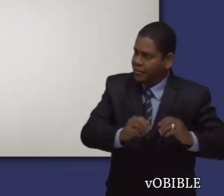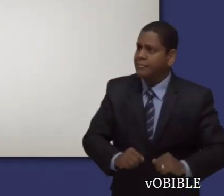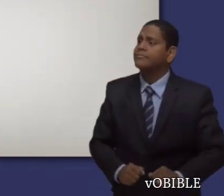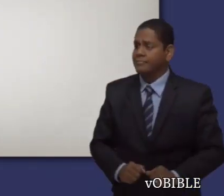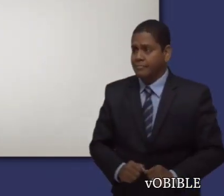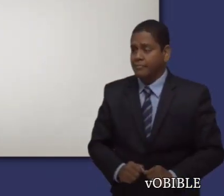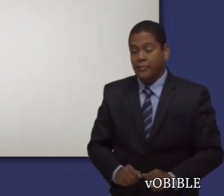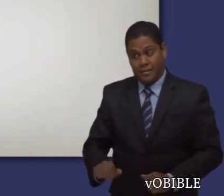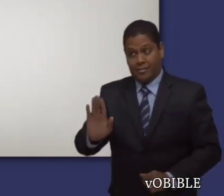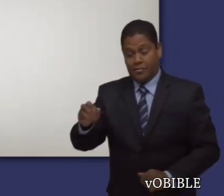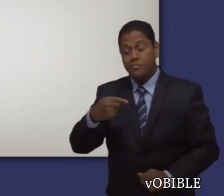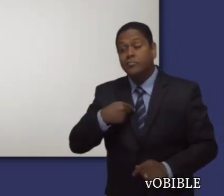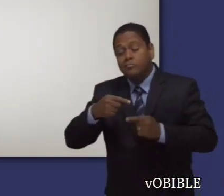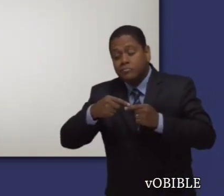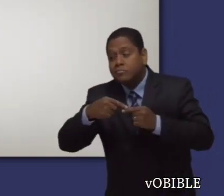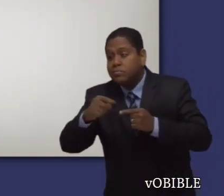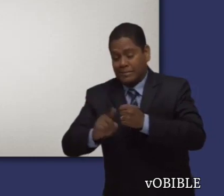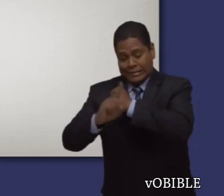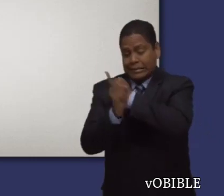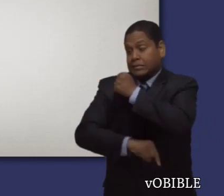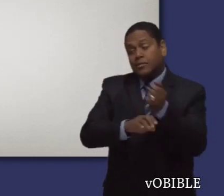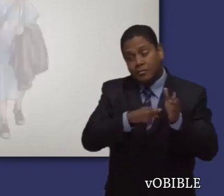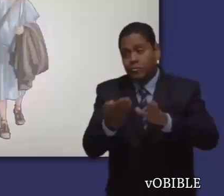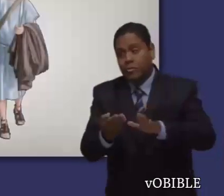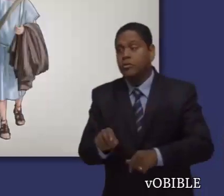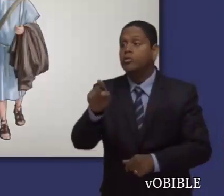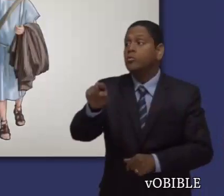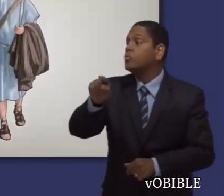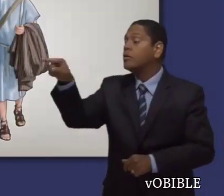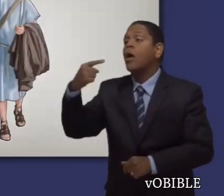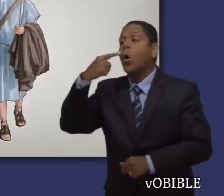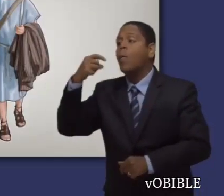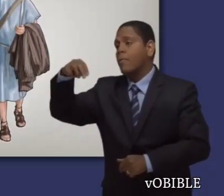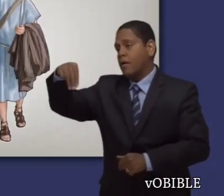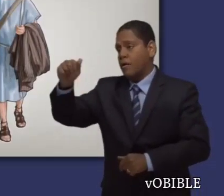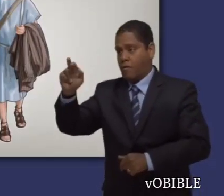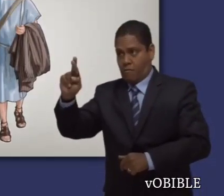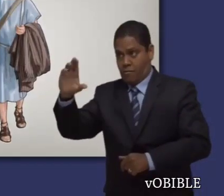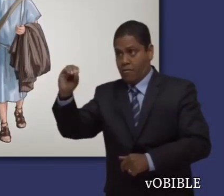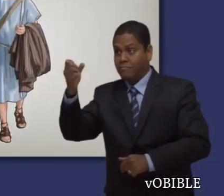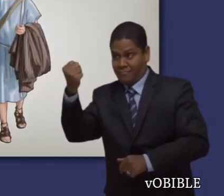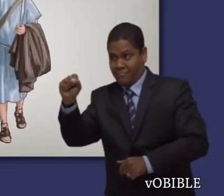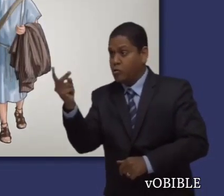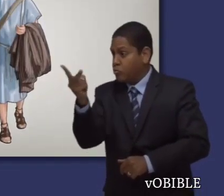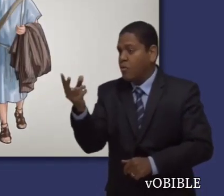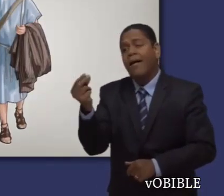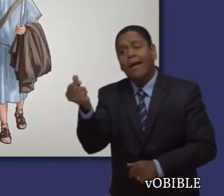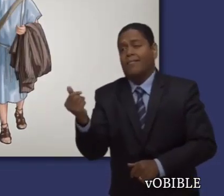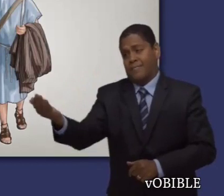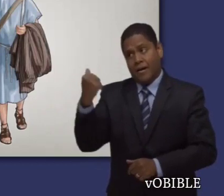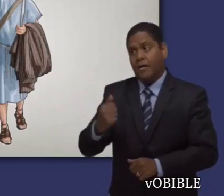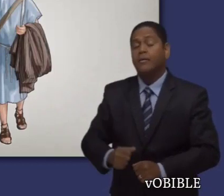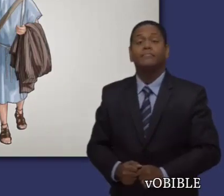Luego, le da a entender que su muerte es inminente, y por eso le pide que vaya a verlo lo antes posible y que